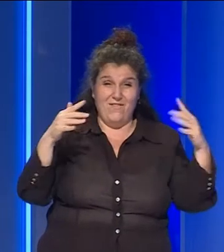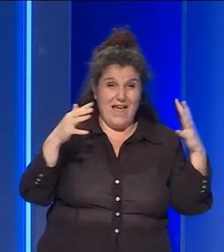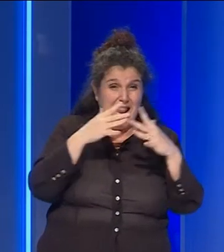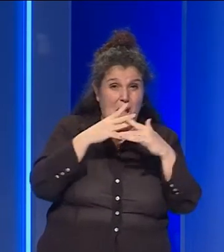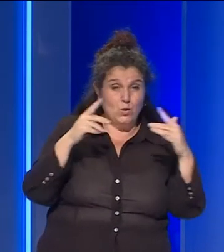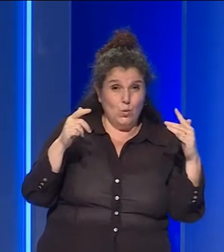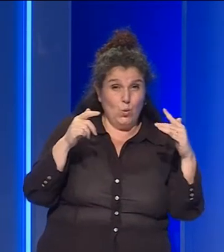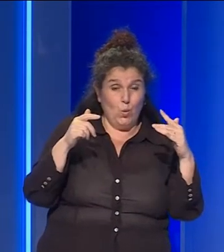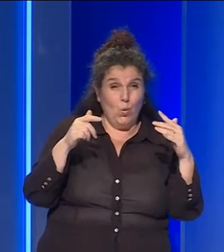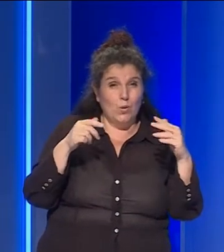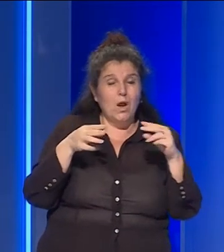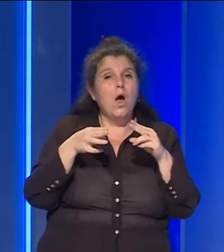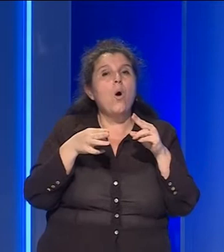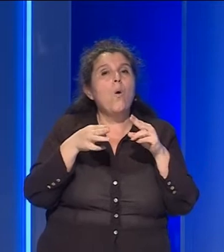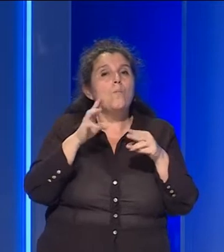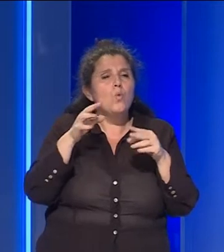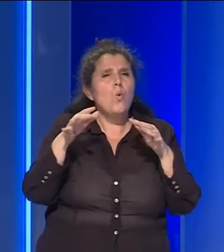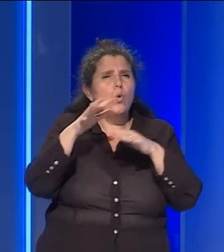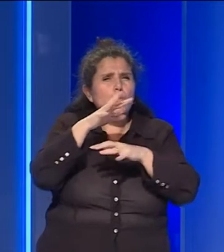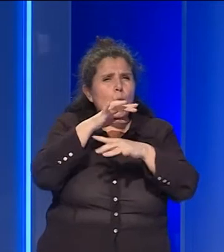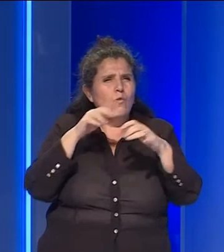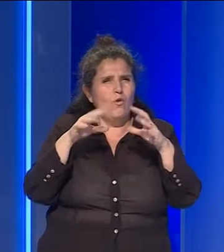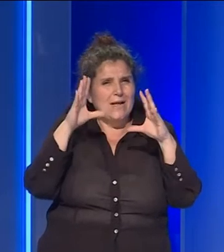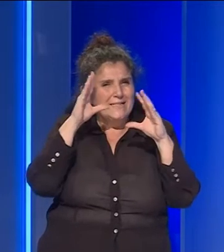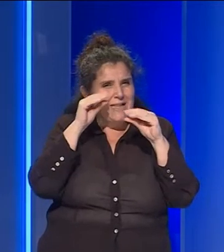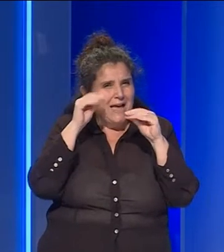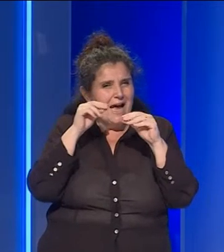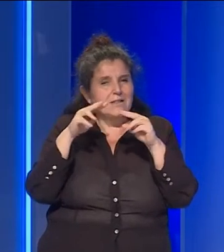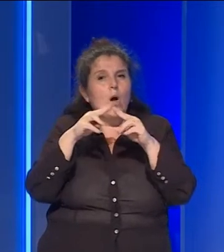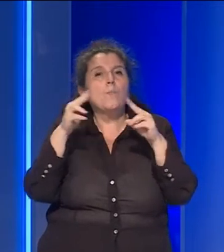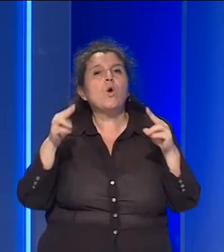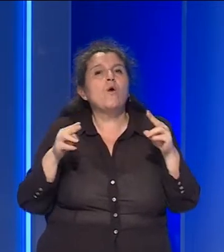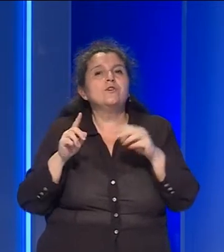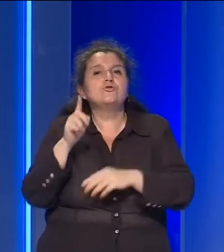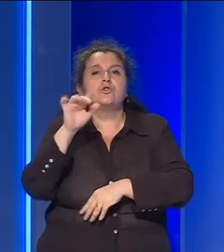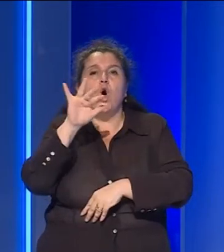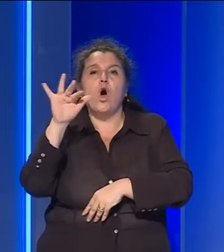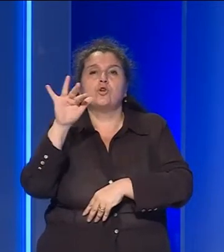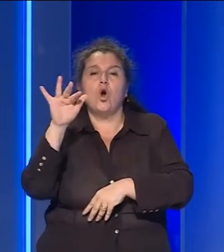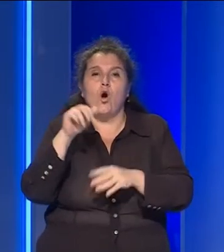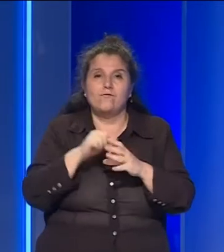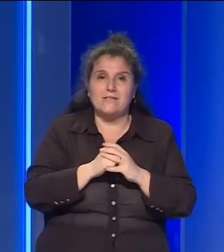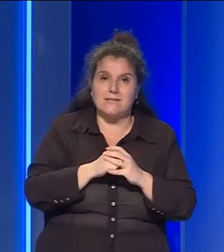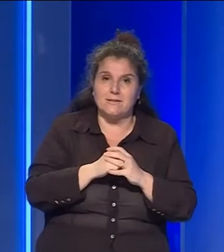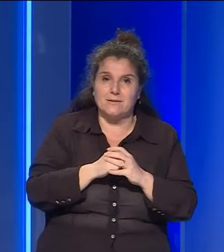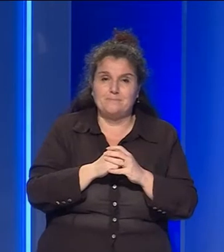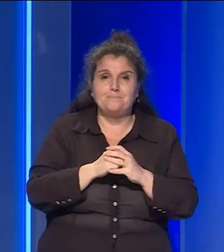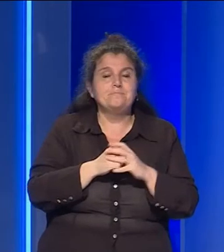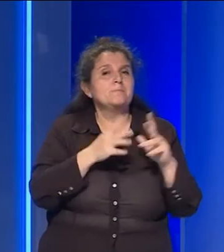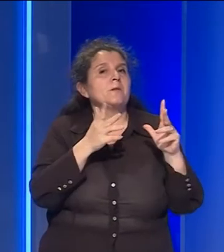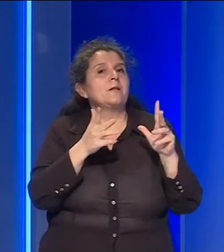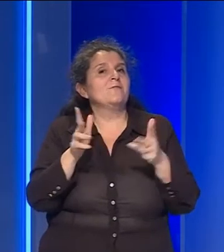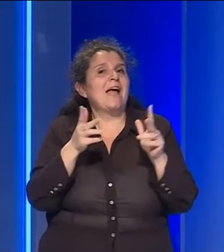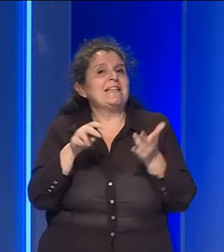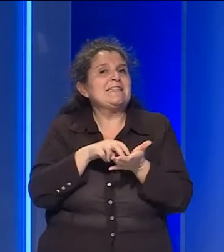Tendenza ad aumento della nuvolosità in serata sulle province di nord-ovest. Venti